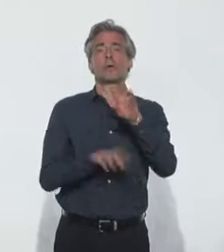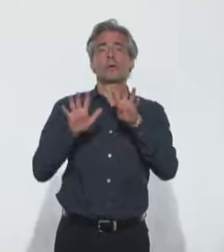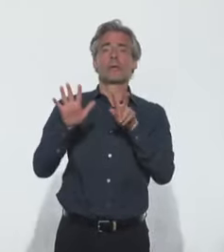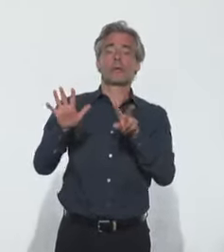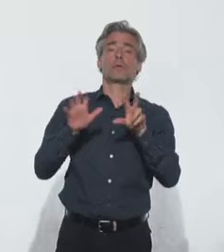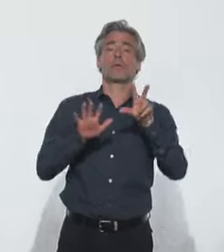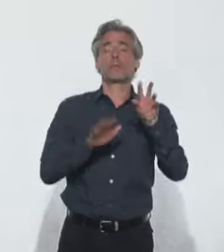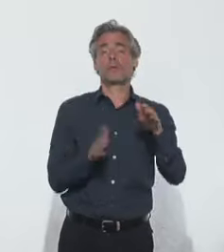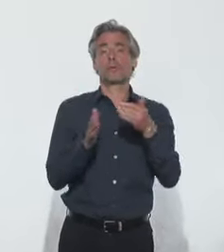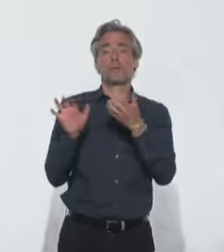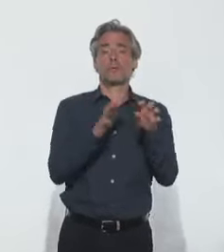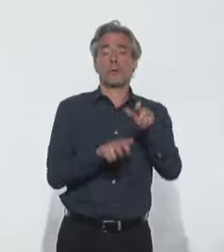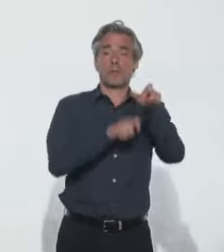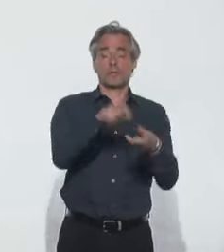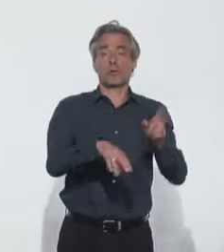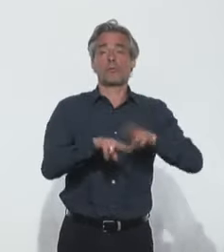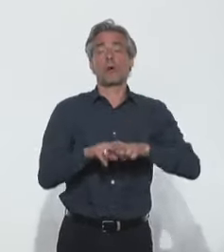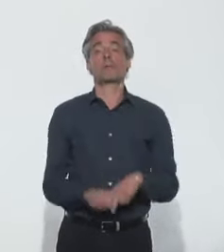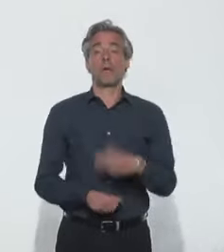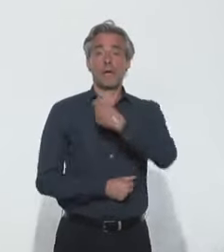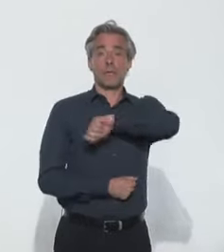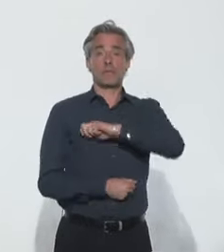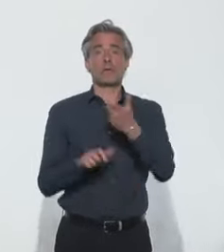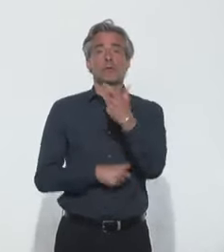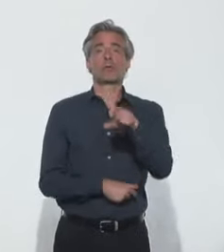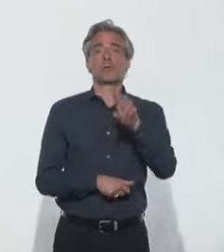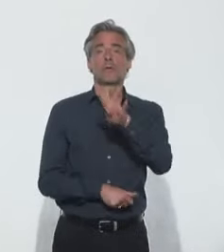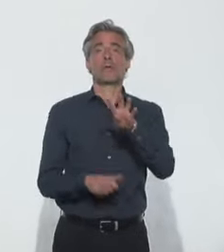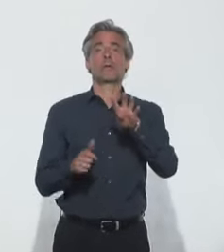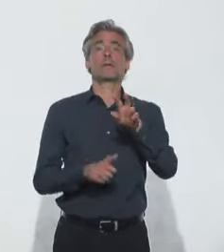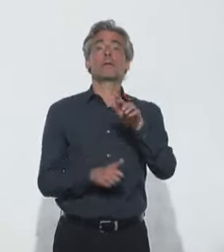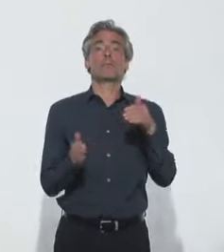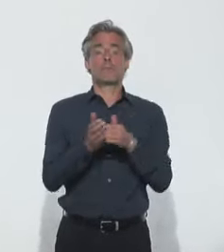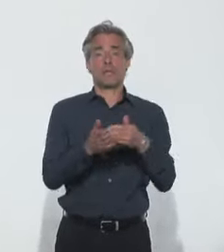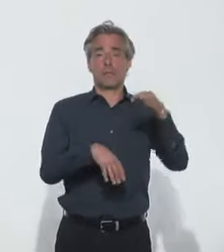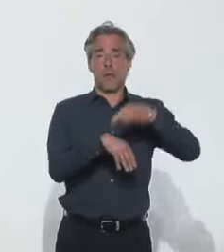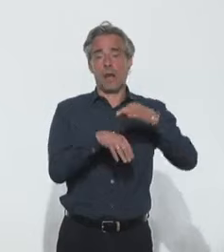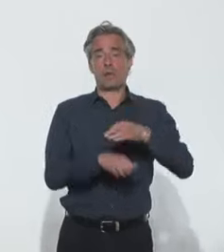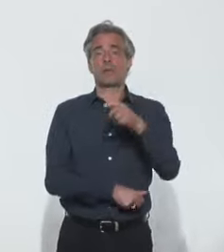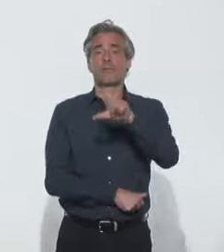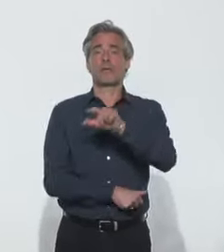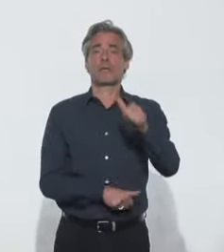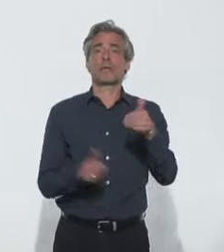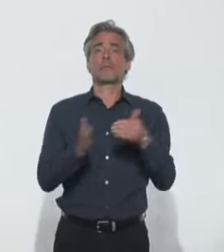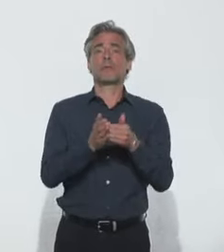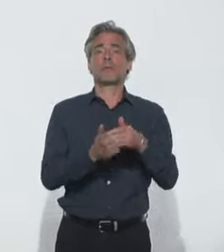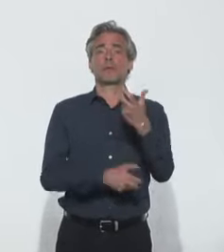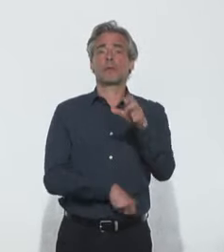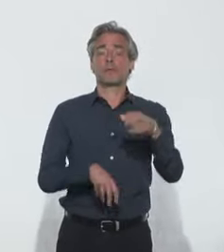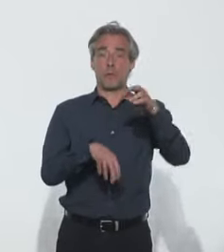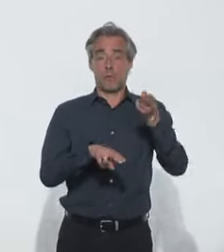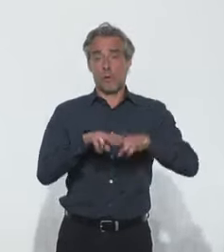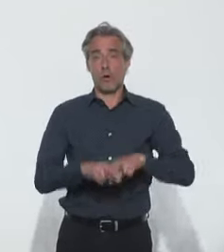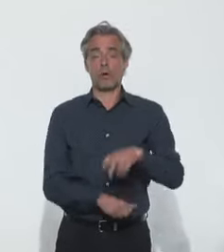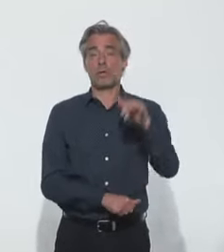L'Espagne enregistre 204 200 cas et 21 300 décès. L